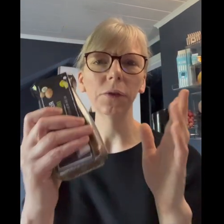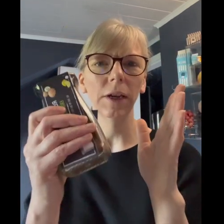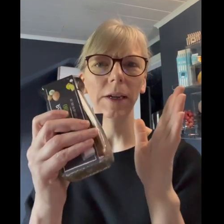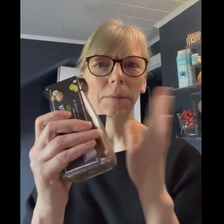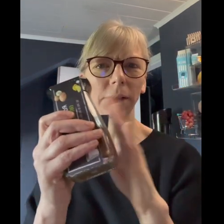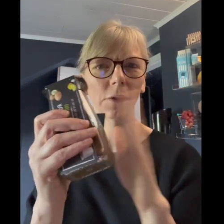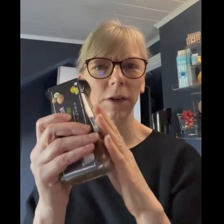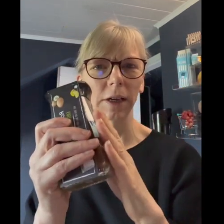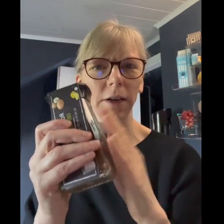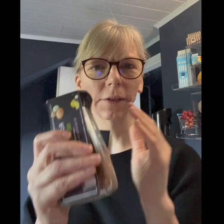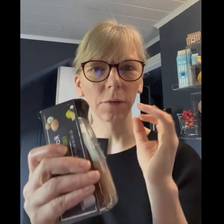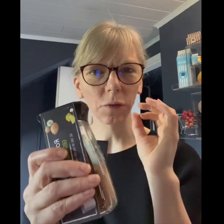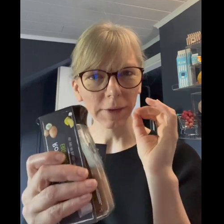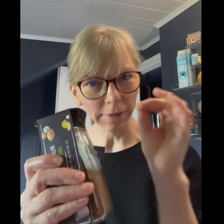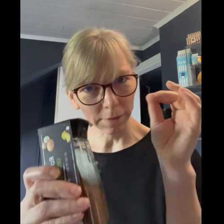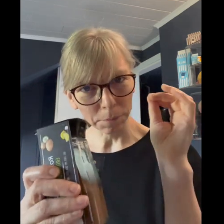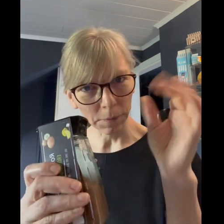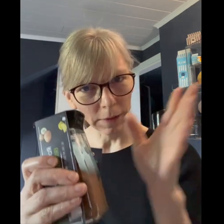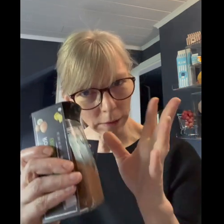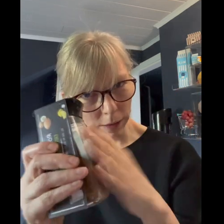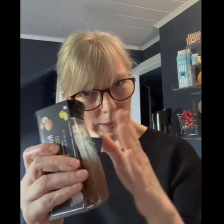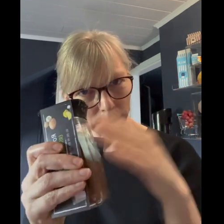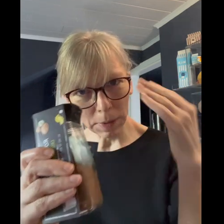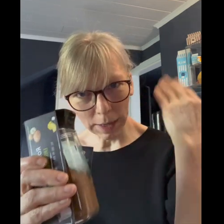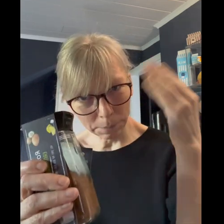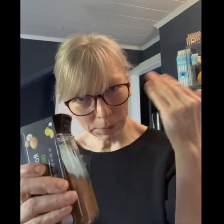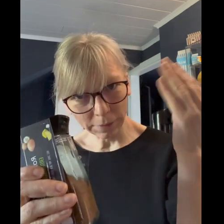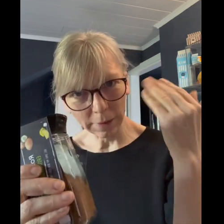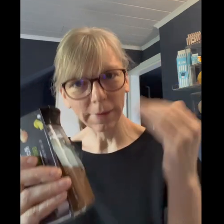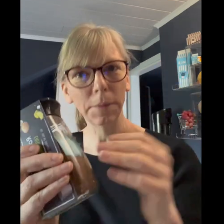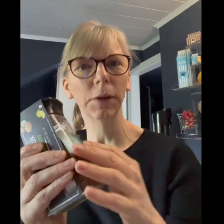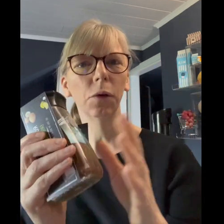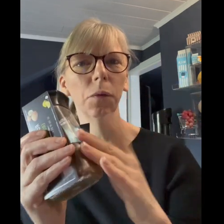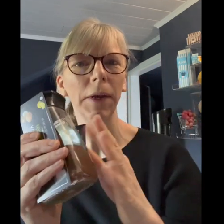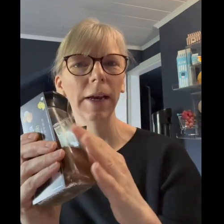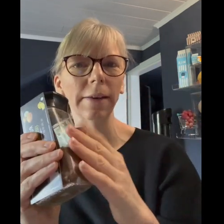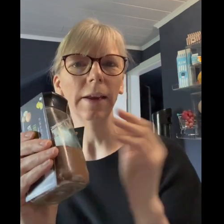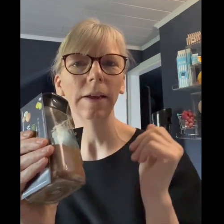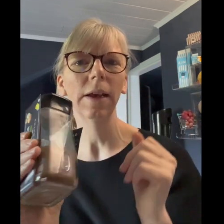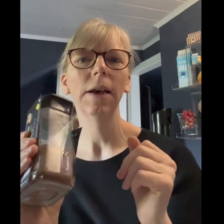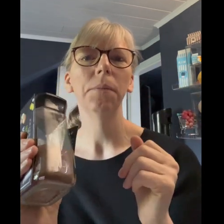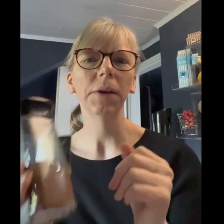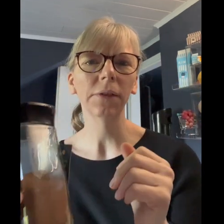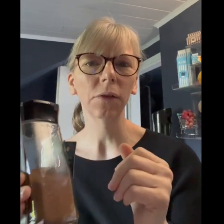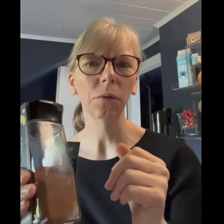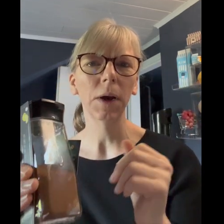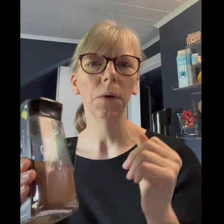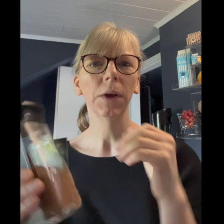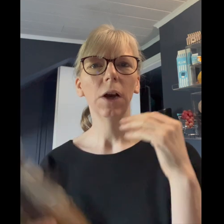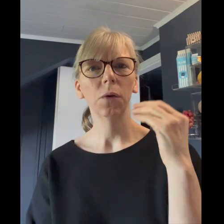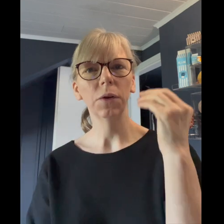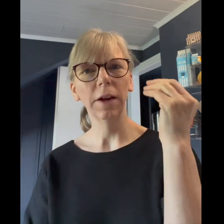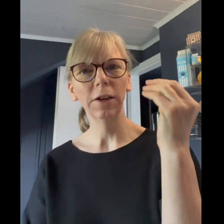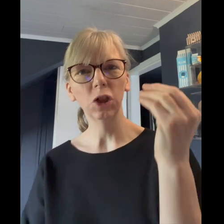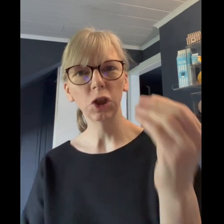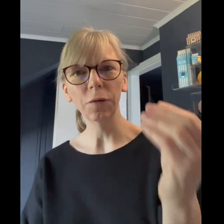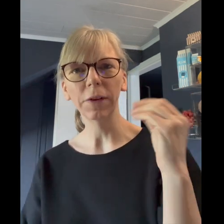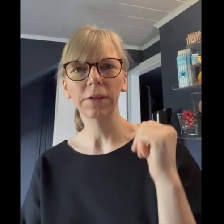ihr lieben lasst euch nicht alles aufschwatzen immer ein bisschen selber darüber nachdenken passt das überhaupt und eine stoffwechsel